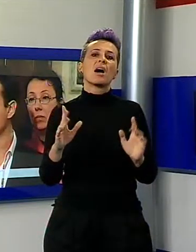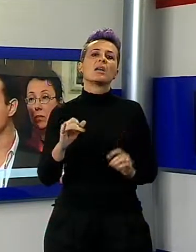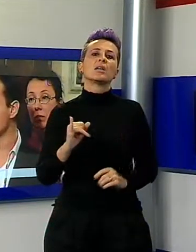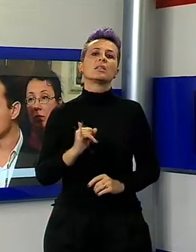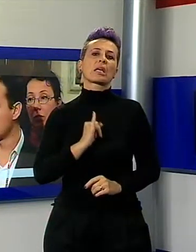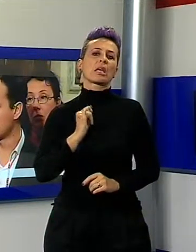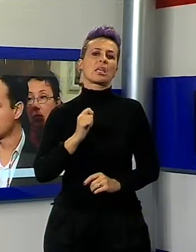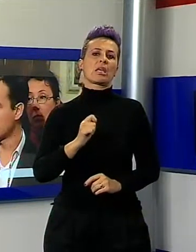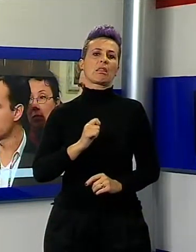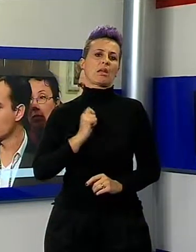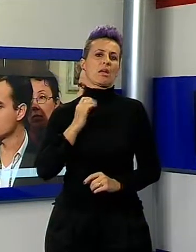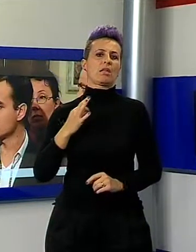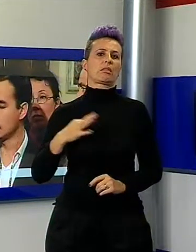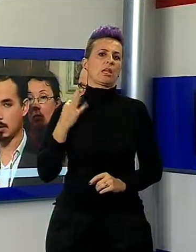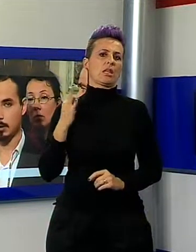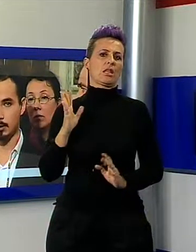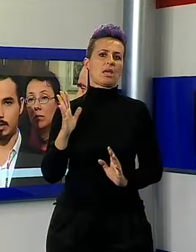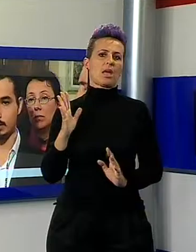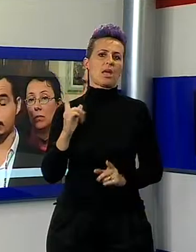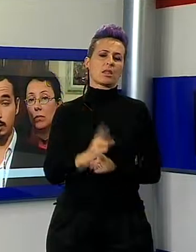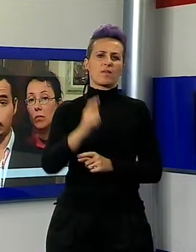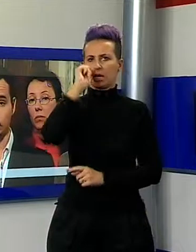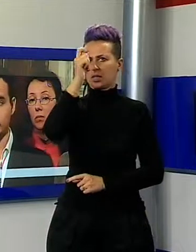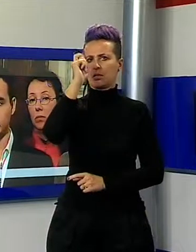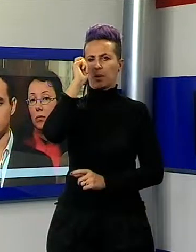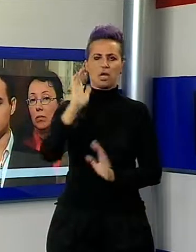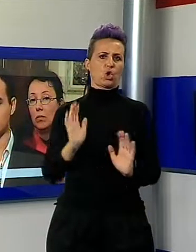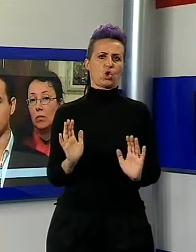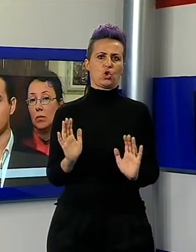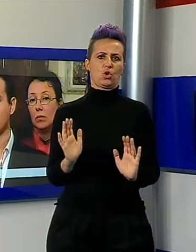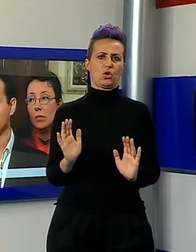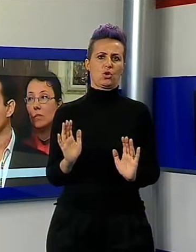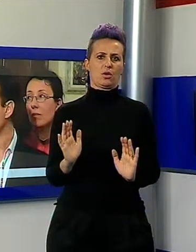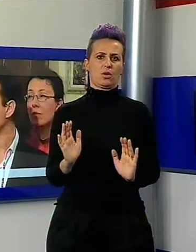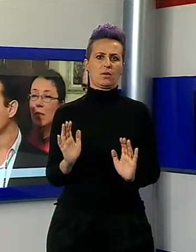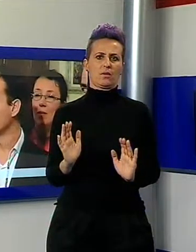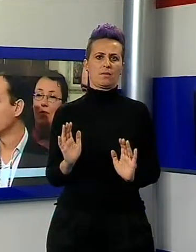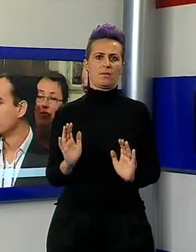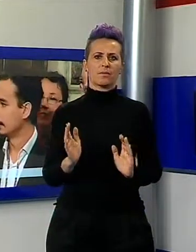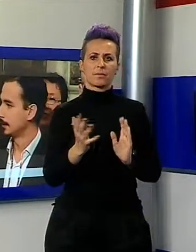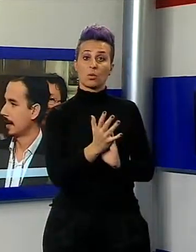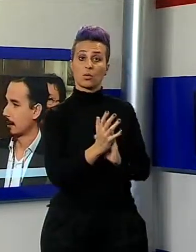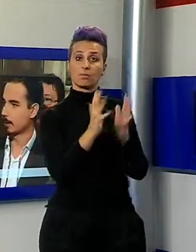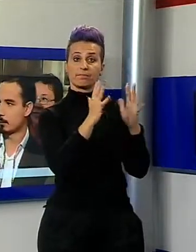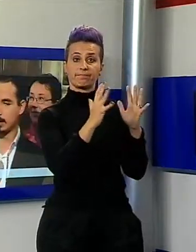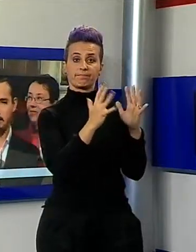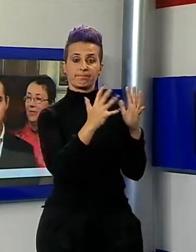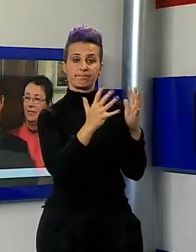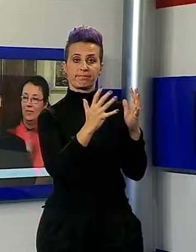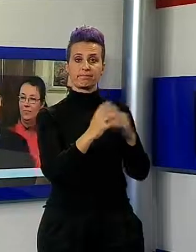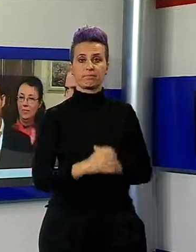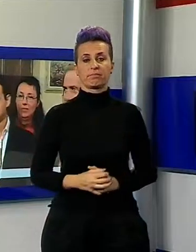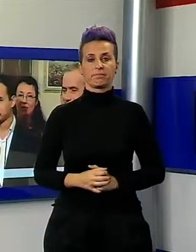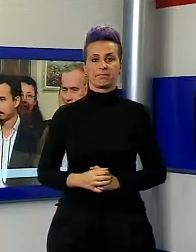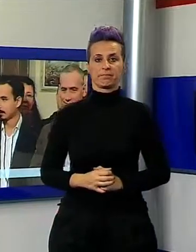ed è la prerogativa principale da porsi in queste situazioni, in tutte le situazioni. Io penso che sia la cosa più